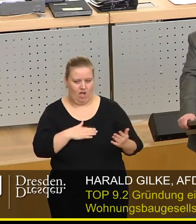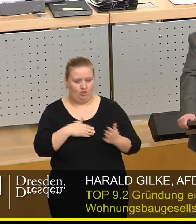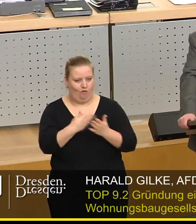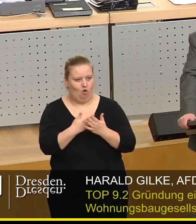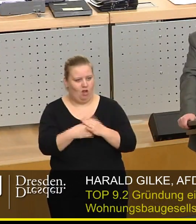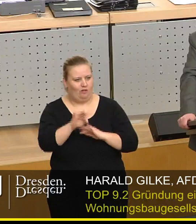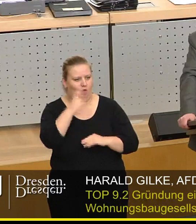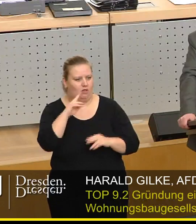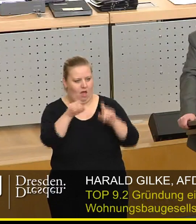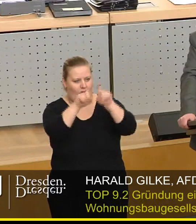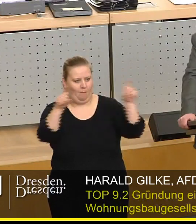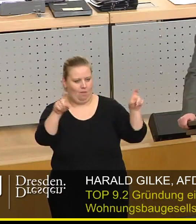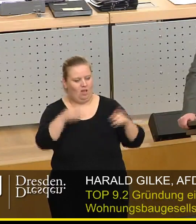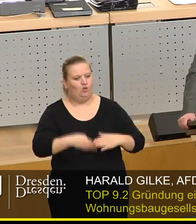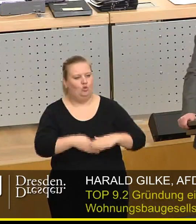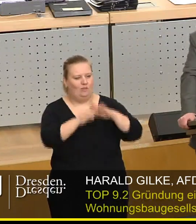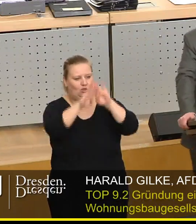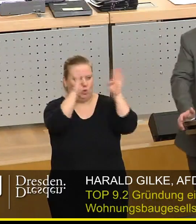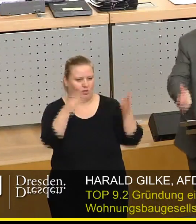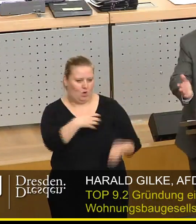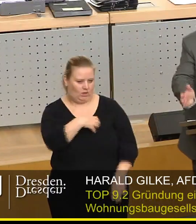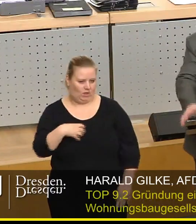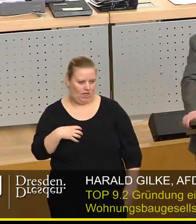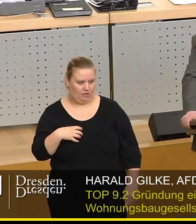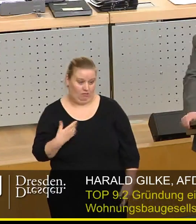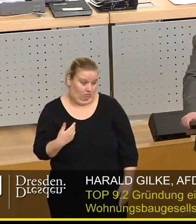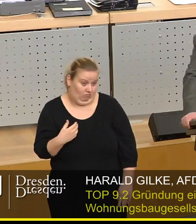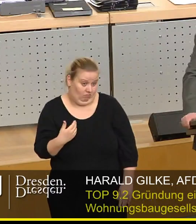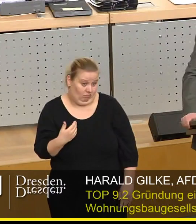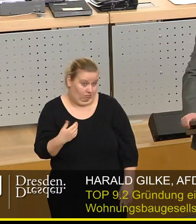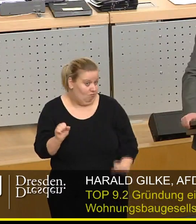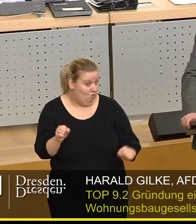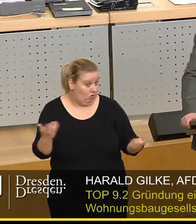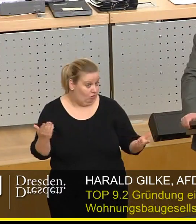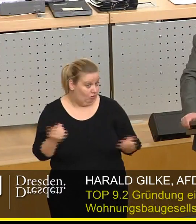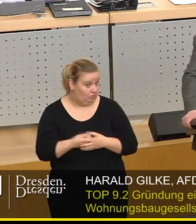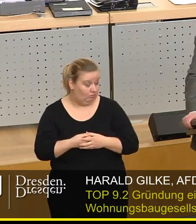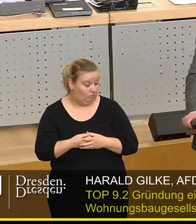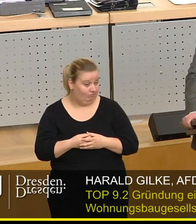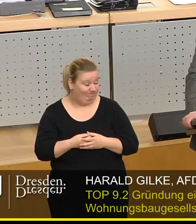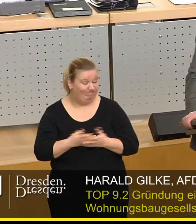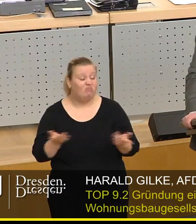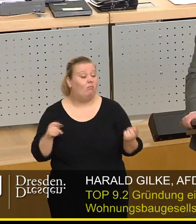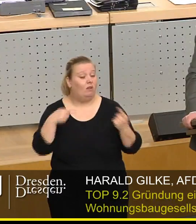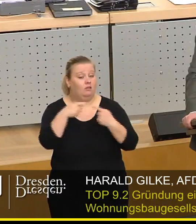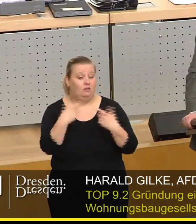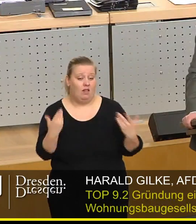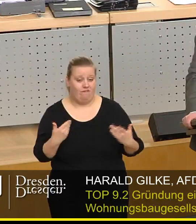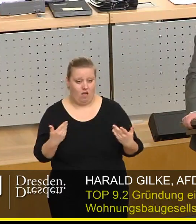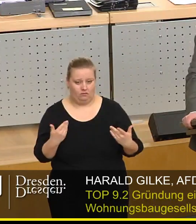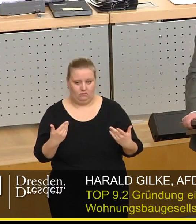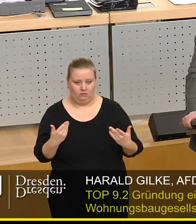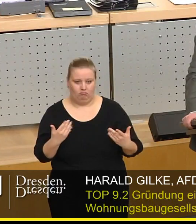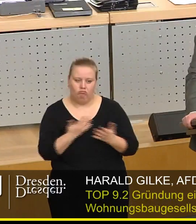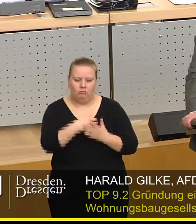den Namen, der noch gesucht wird, Subventionshaus Dresden. Warum nicht? Was soll denn erreicht werden? Es soll erreicht